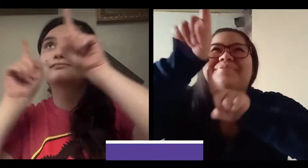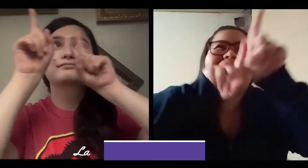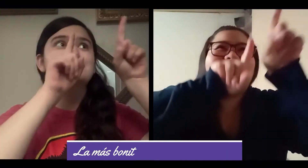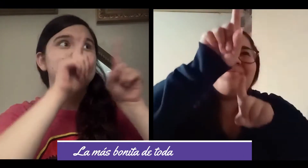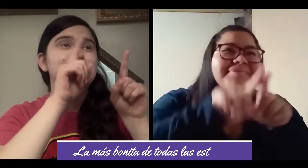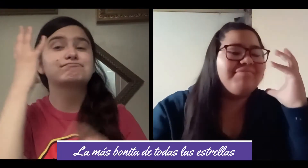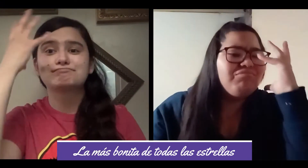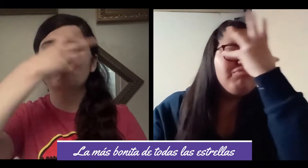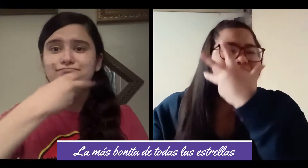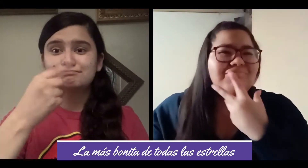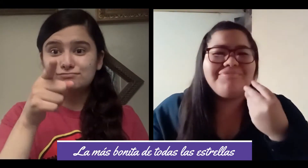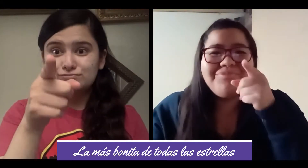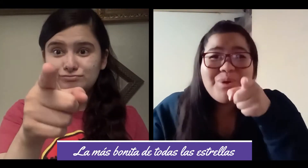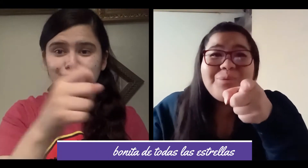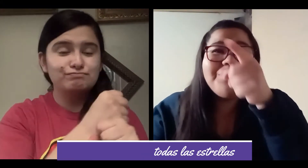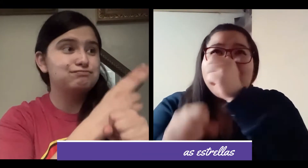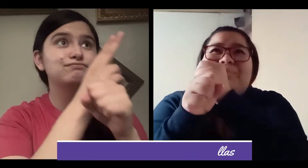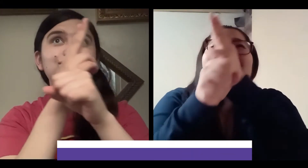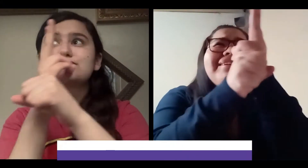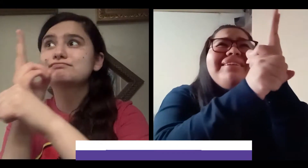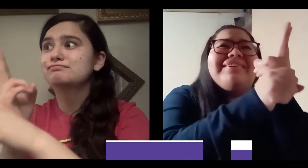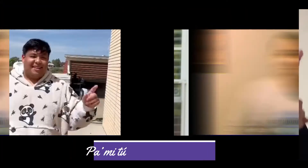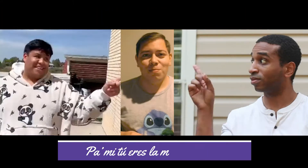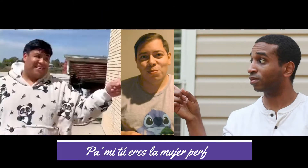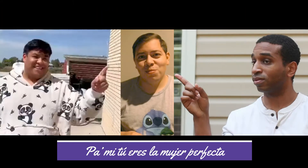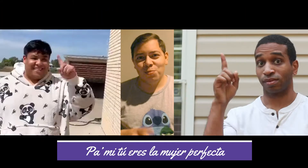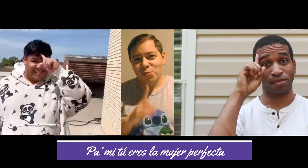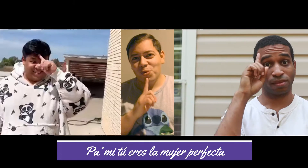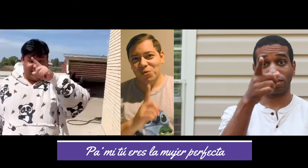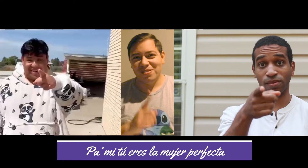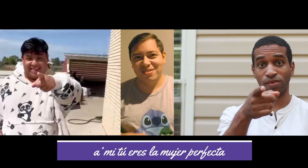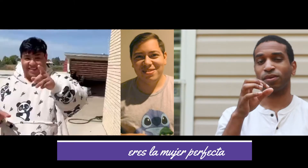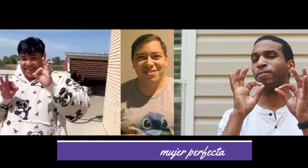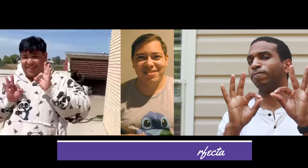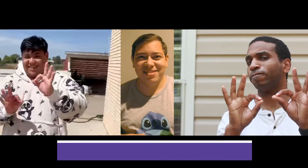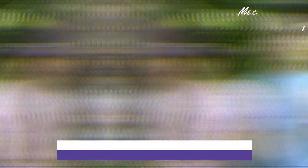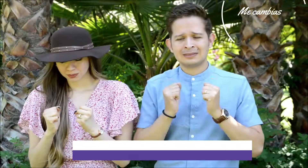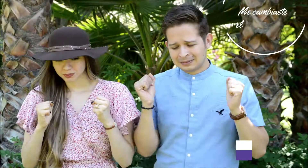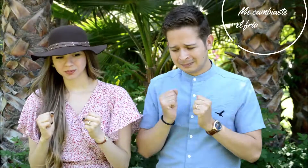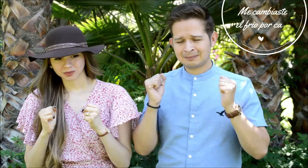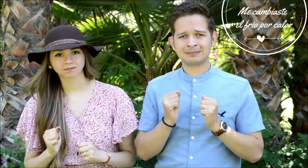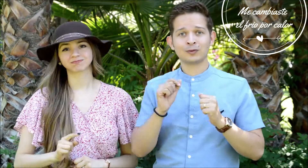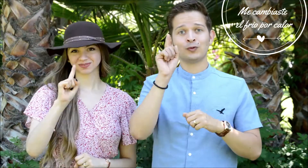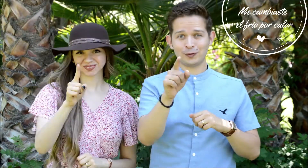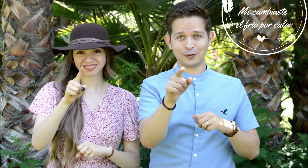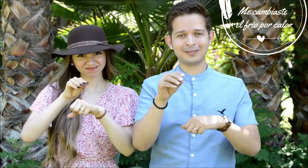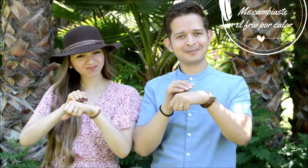bonita de todas las estrellas Pa' mí tú eres la mujer perfecta Me cambiaste el frío